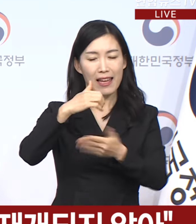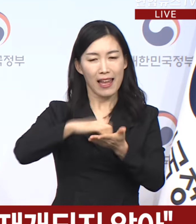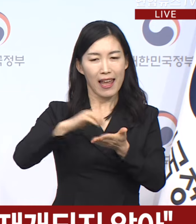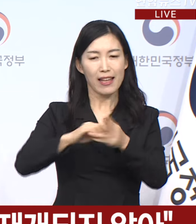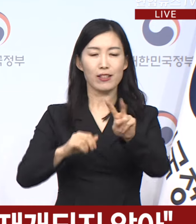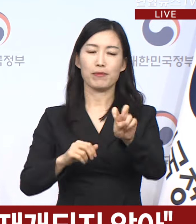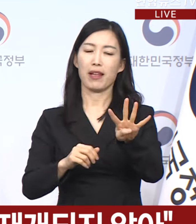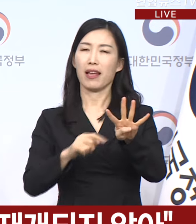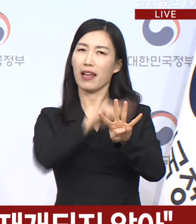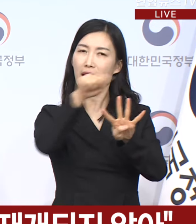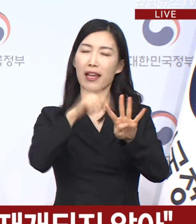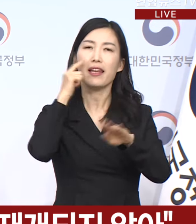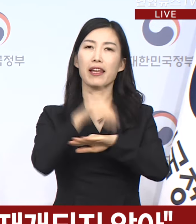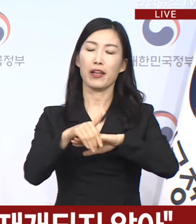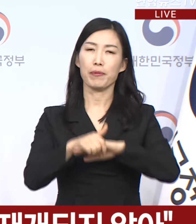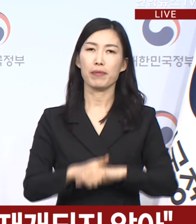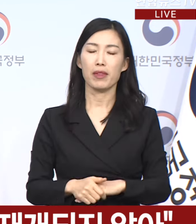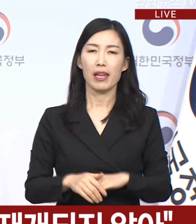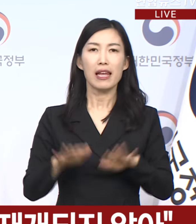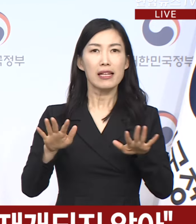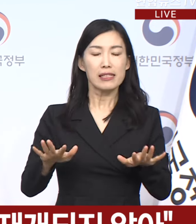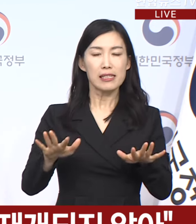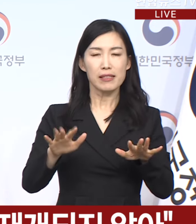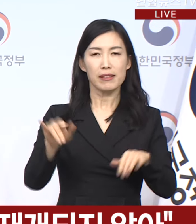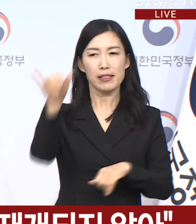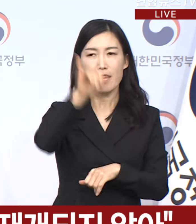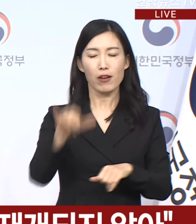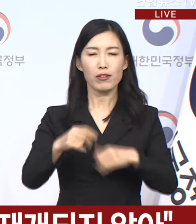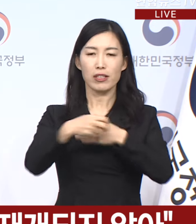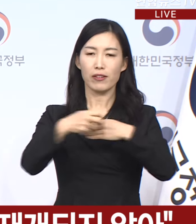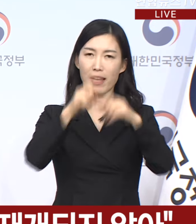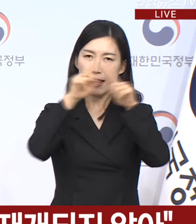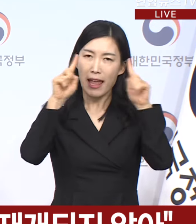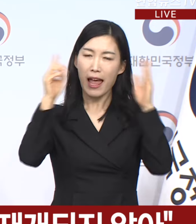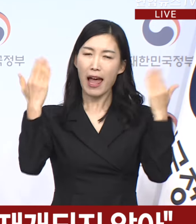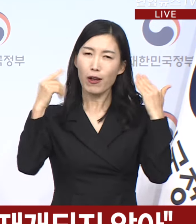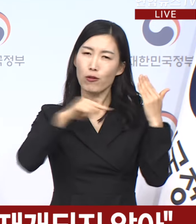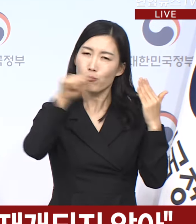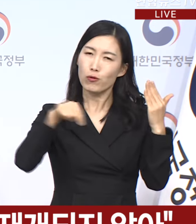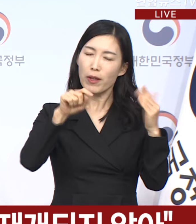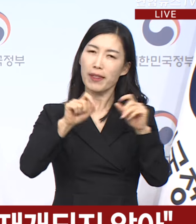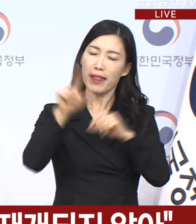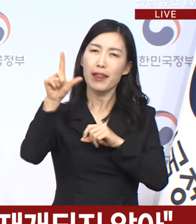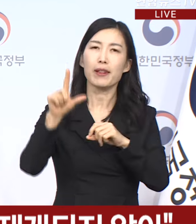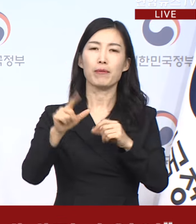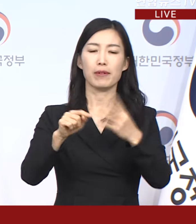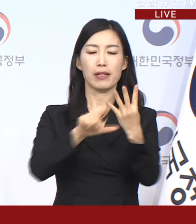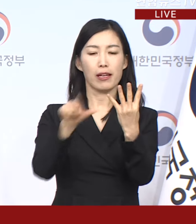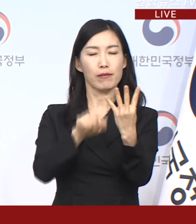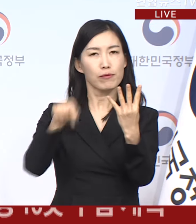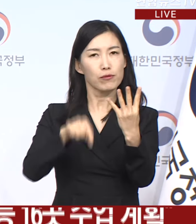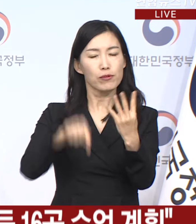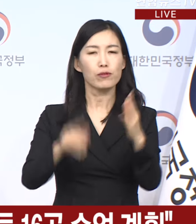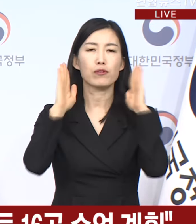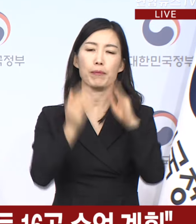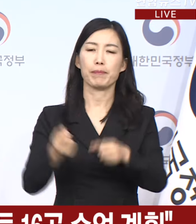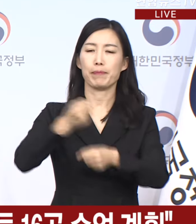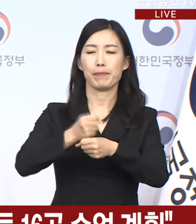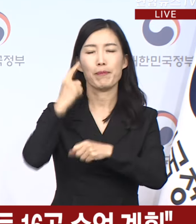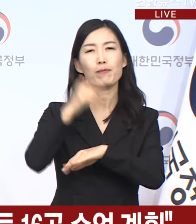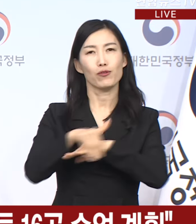계획입니다. 현재 다수의 대학들은 4월 중 추가 수업 재개를 계획하고 있습니다.